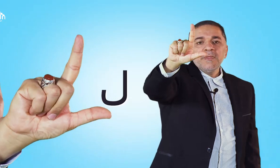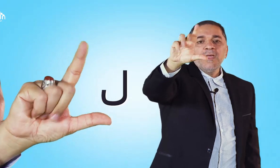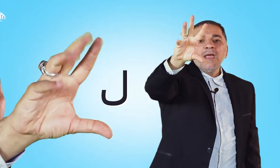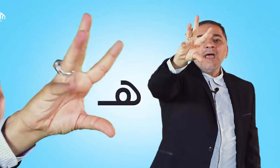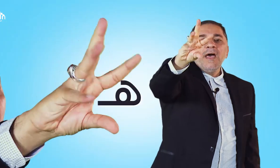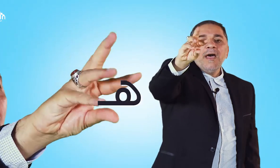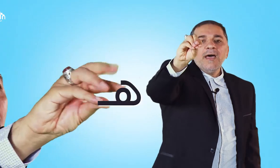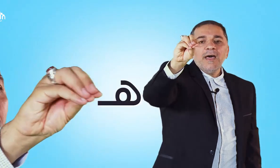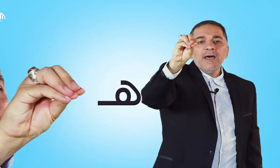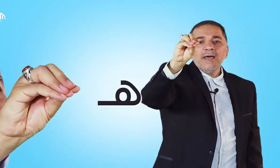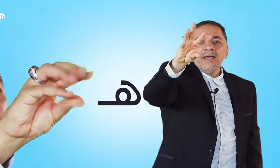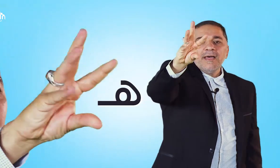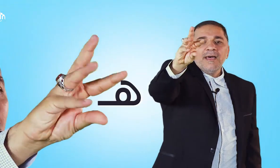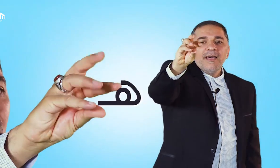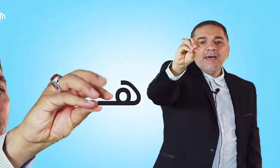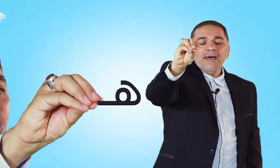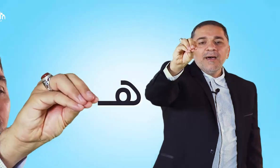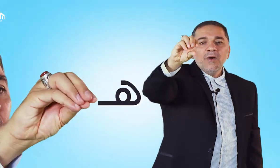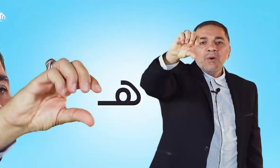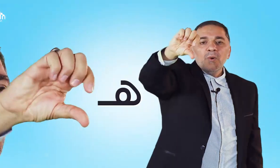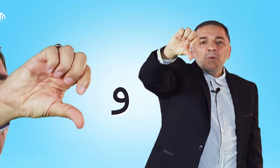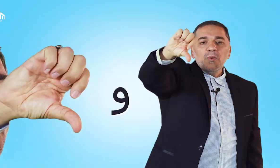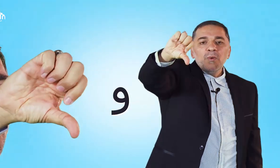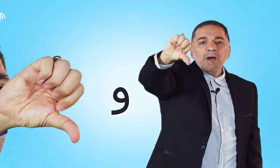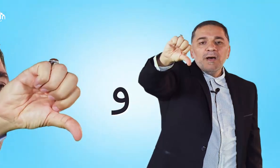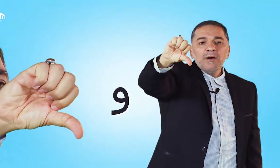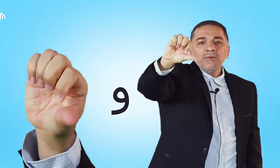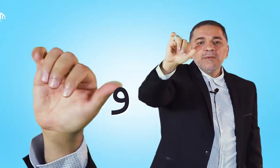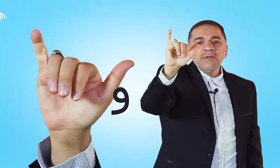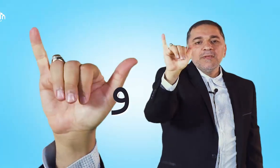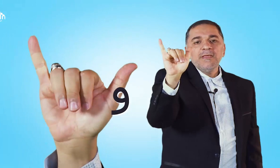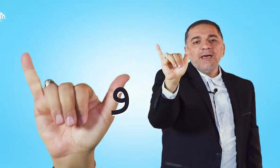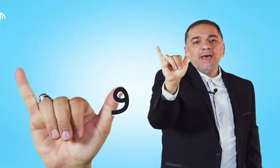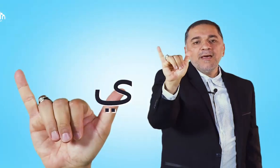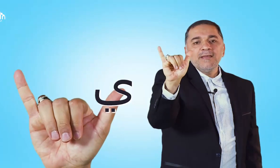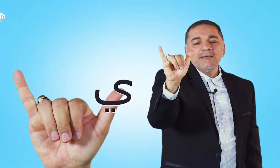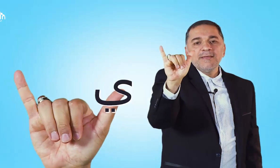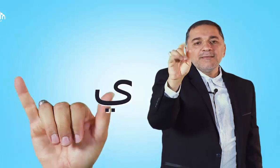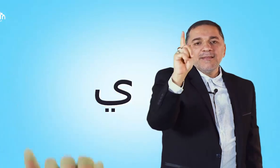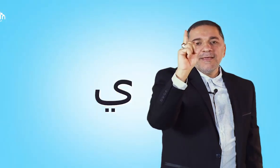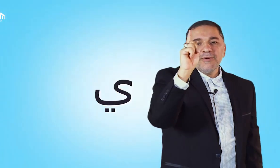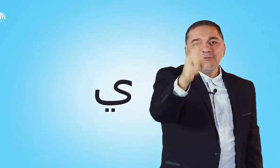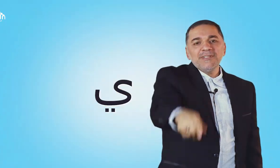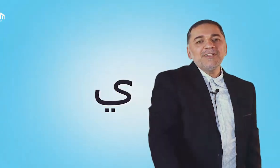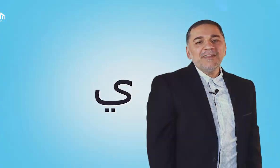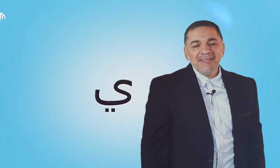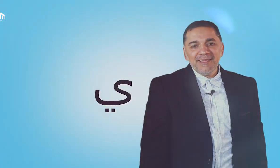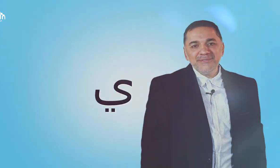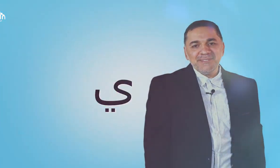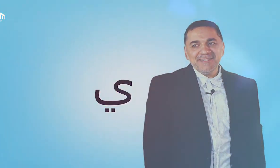ها ها واو يا تلك حروف الإشعالية الأرجمة